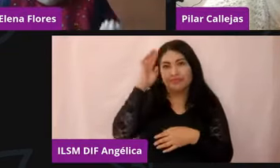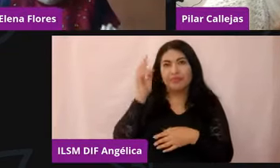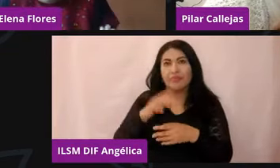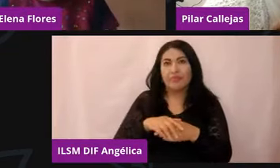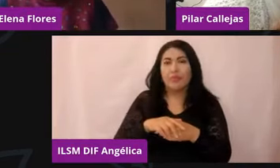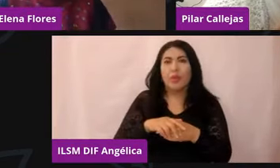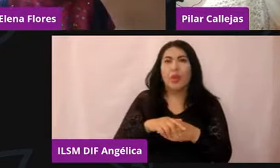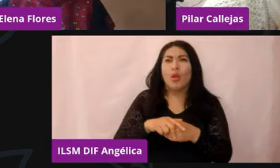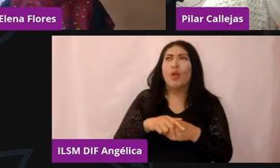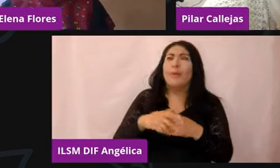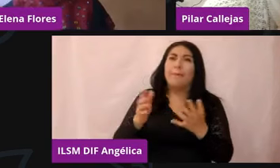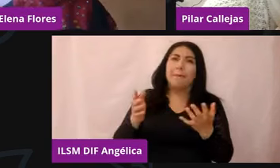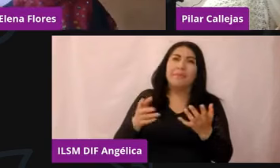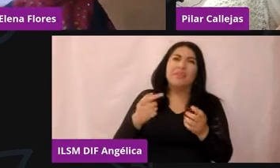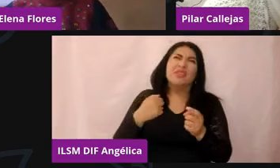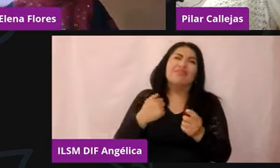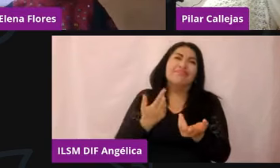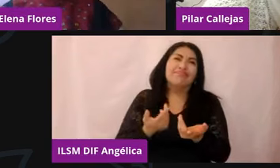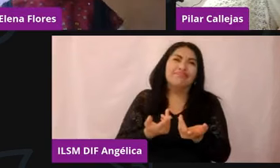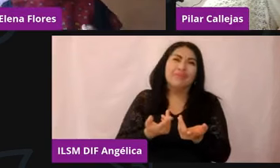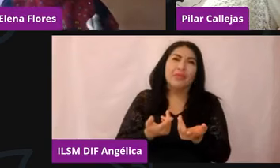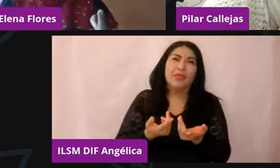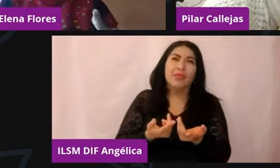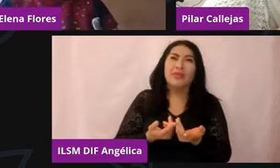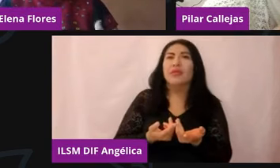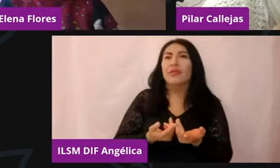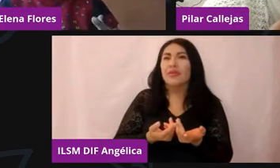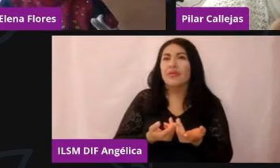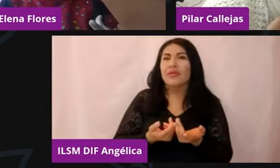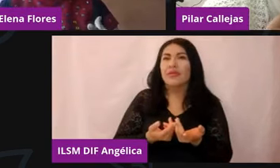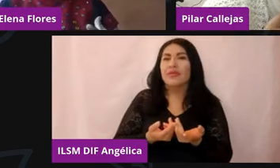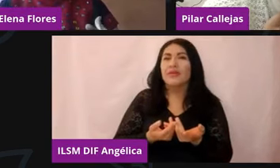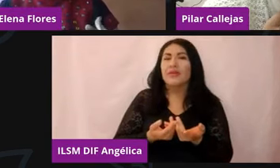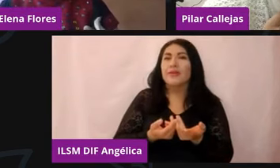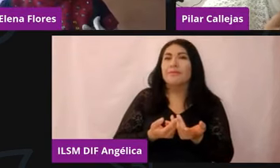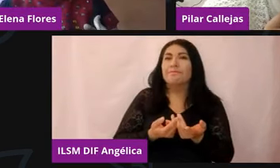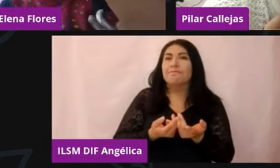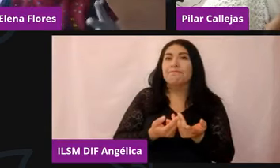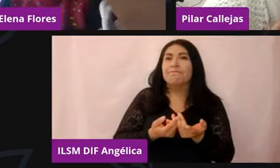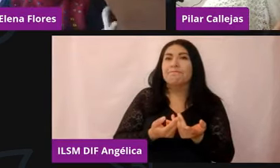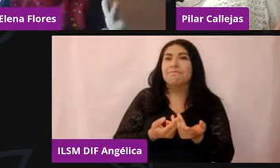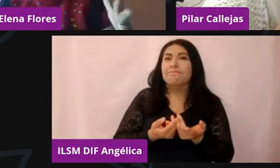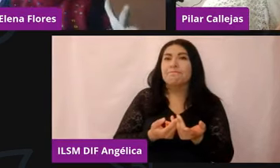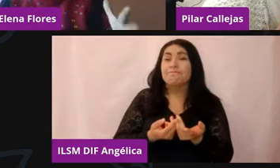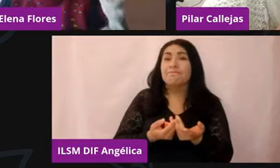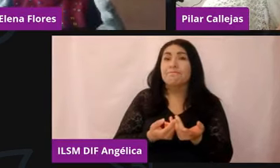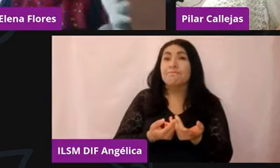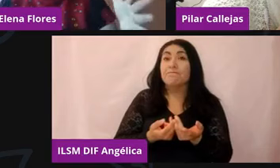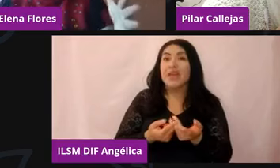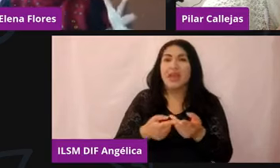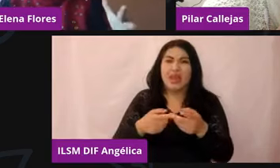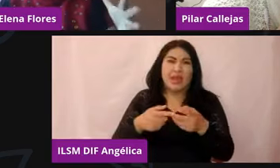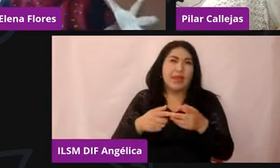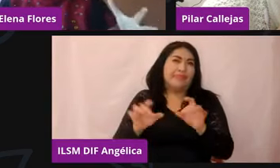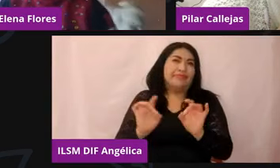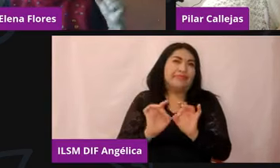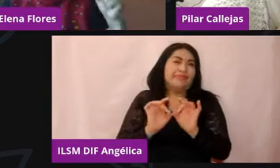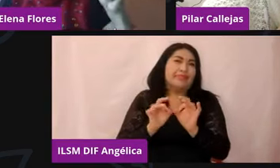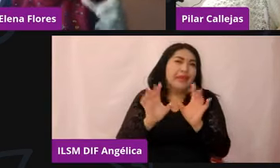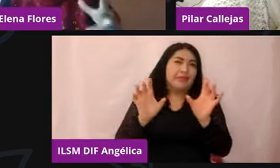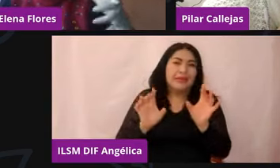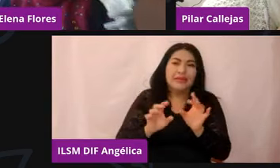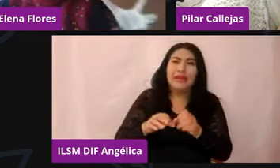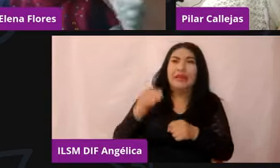decirlo en palabras llanas, es el aceptar o tolerar de alguna manera que